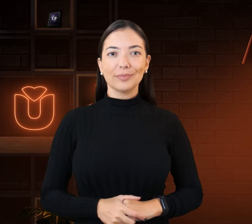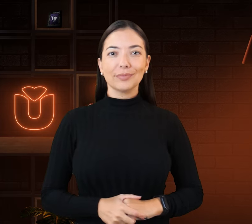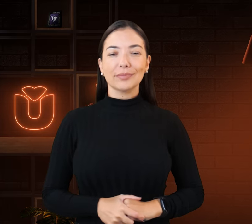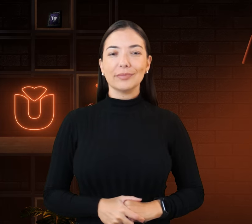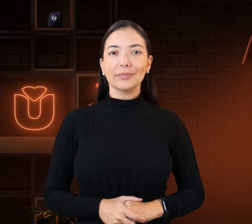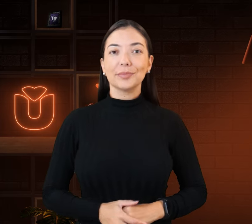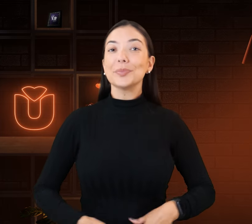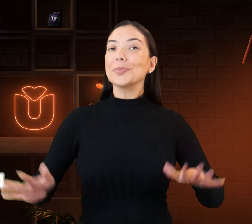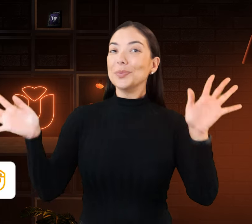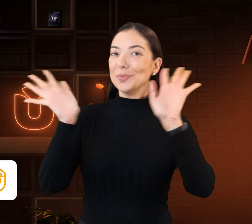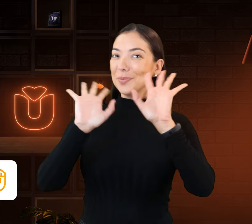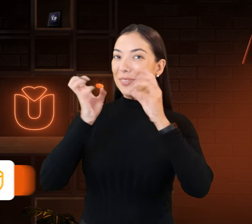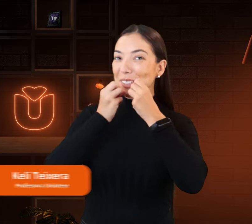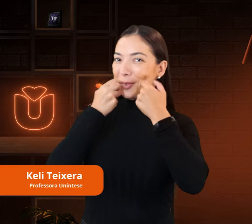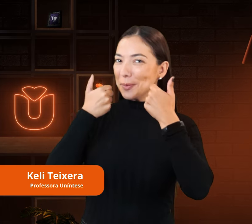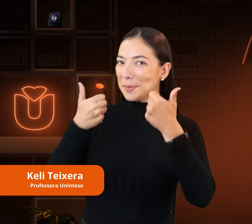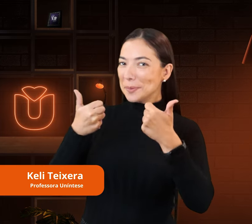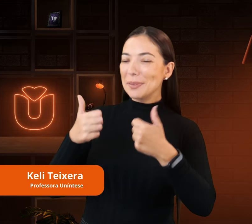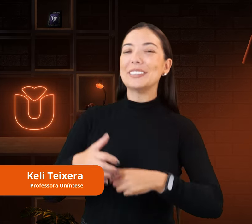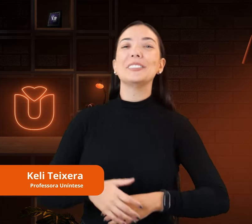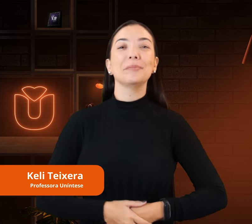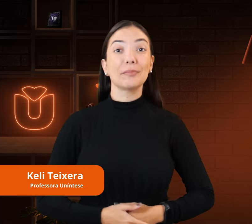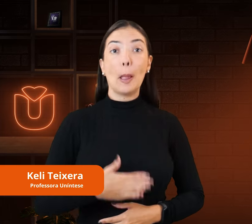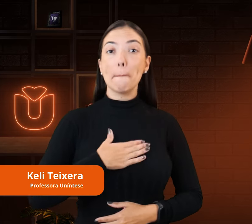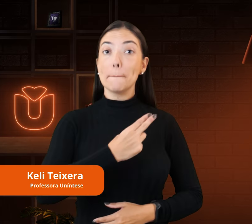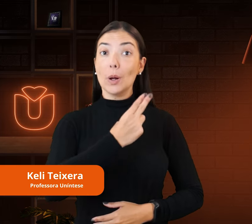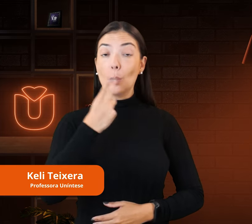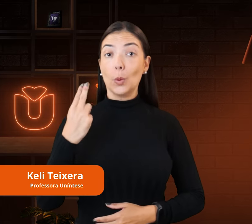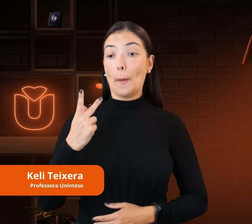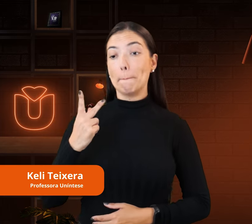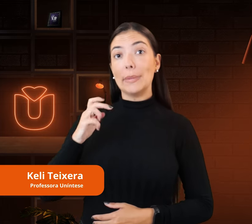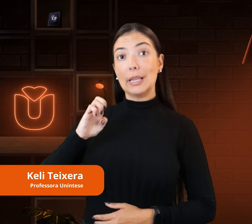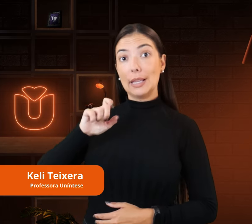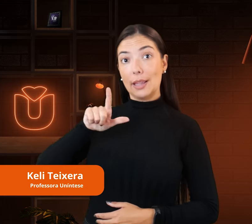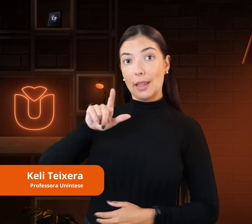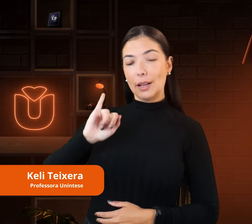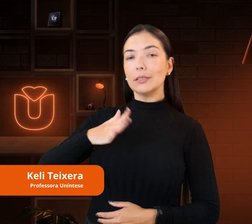Olá, tudo bem? Meu nome é Kelly e esse é o meu sinal.